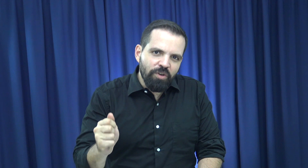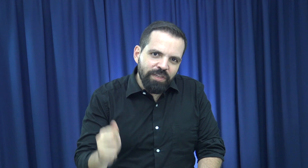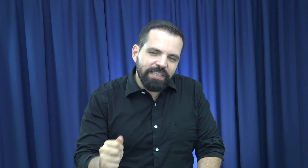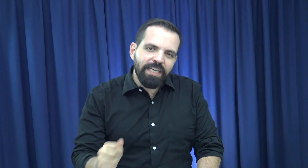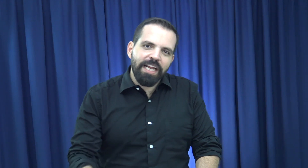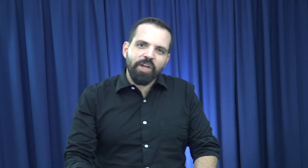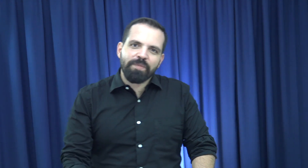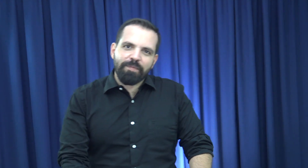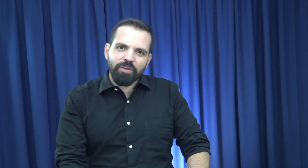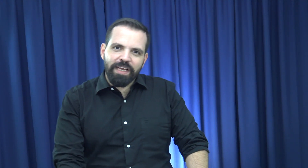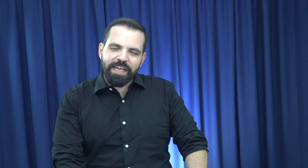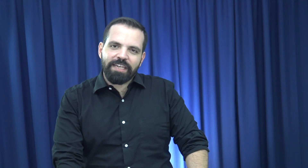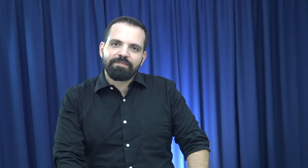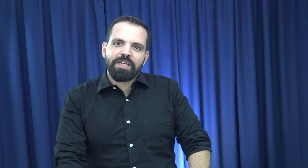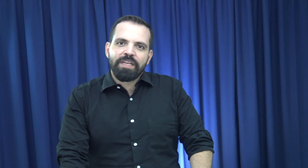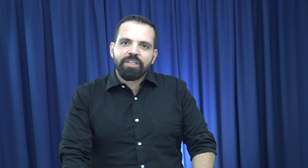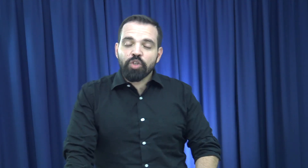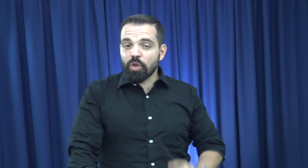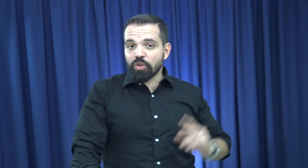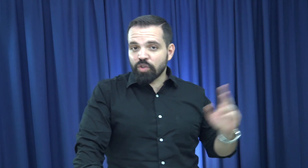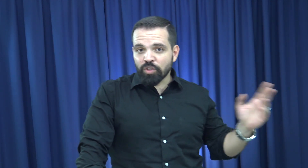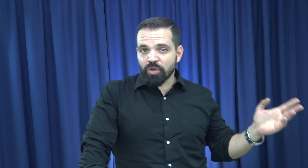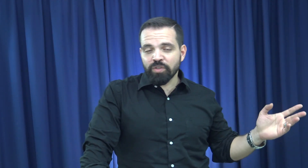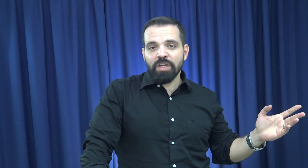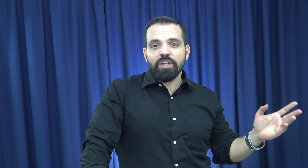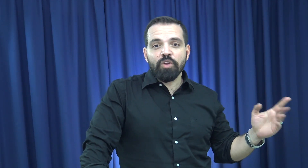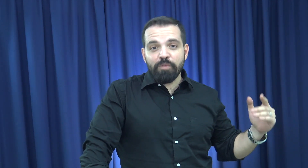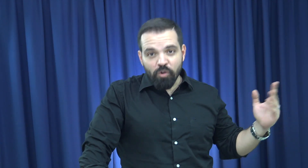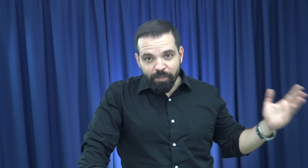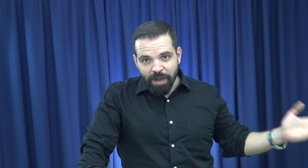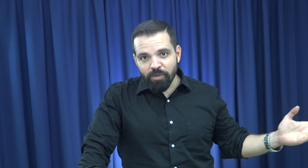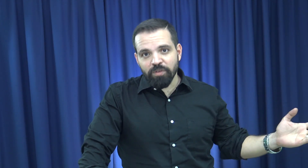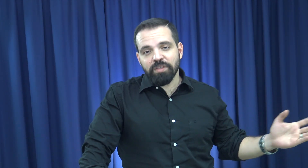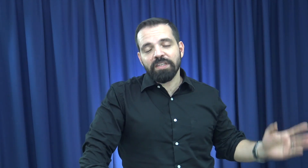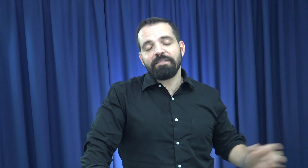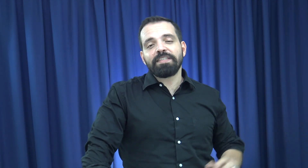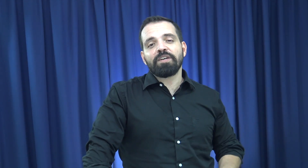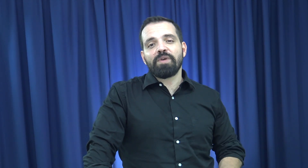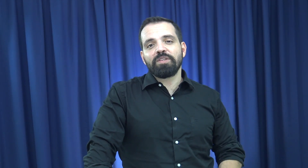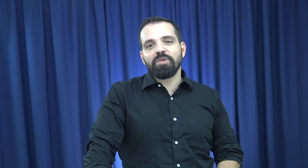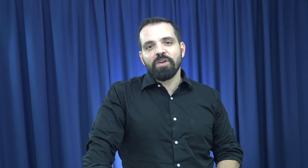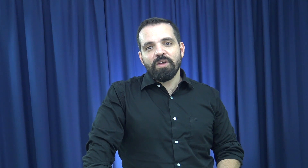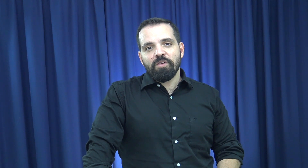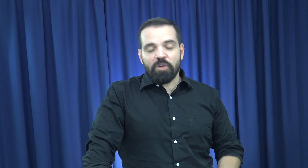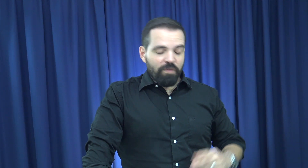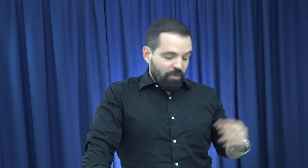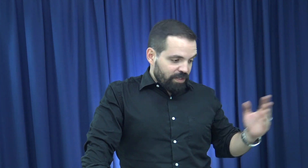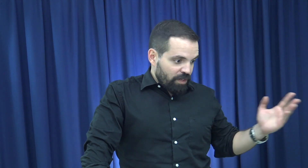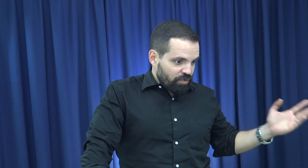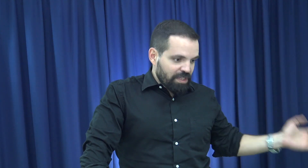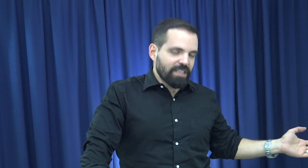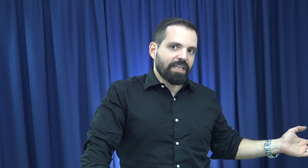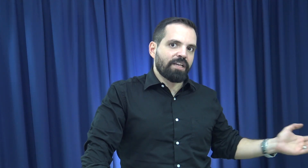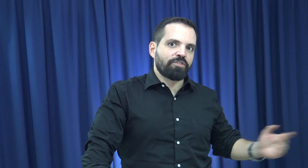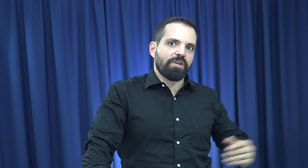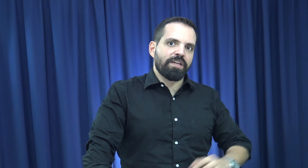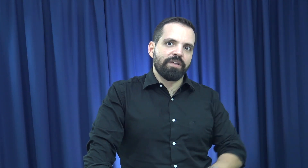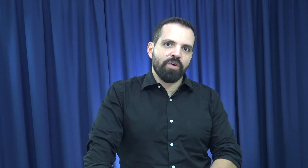nos dice que Él nos va a proteger. Todos nosotros nos preocupamos de vez en cuando cuando vemos las circunstancias a nuestro alrededor